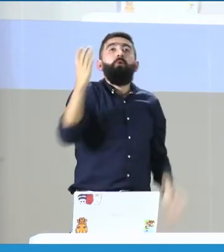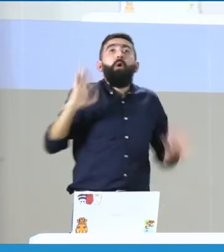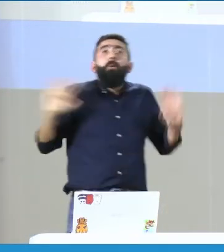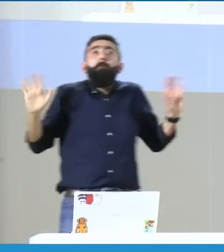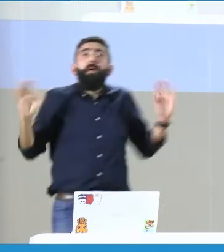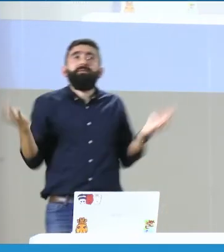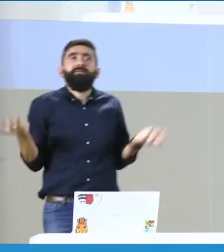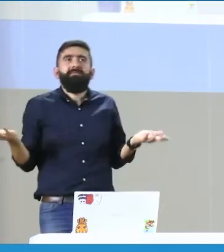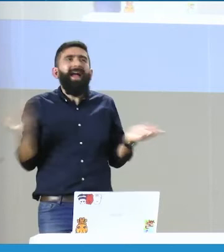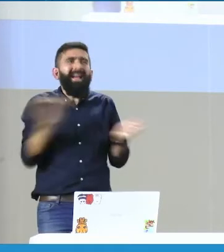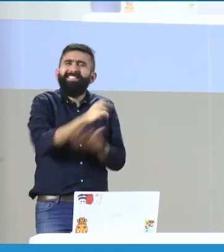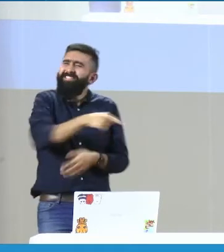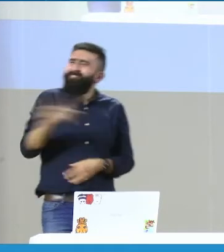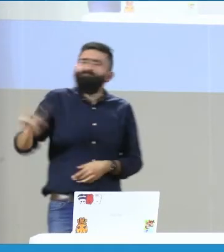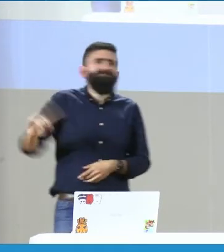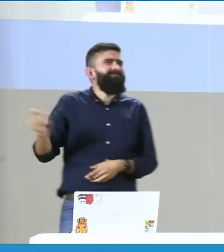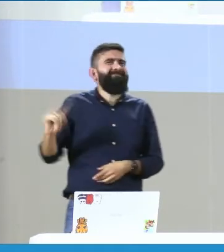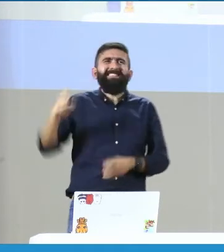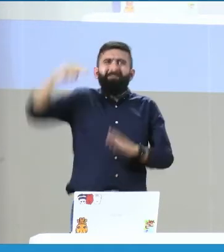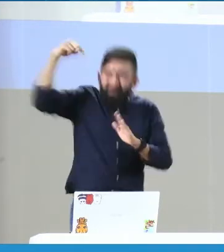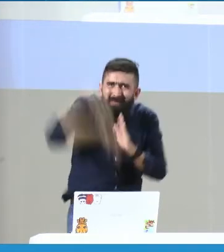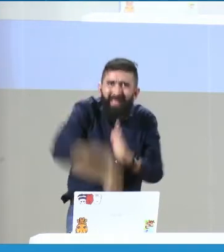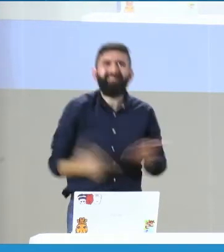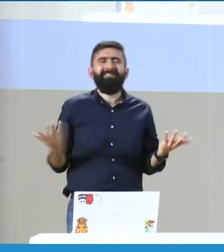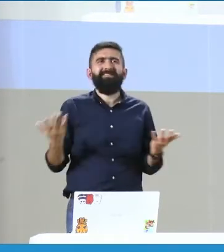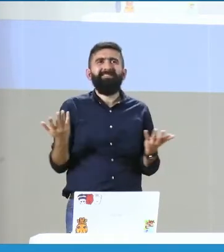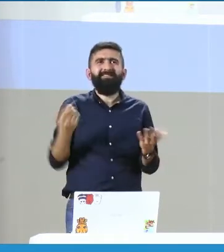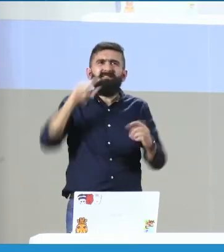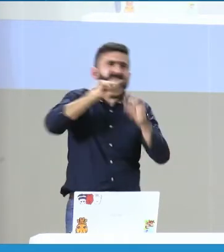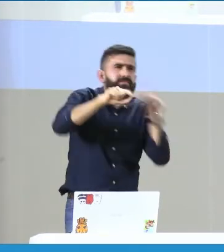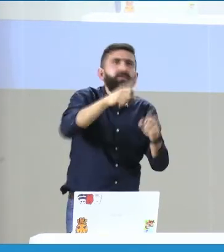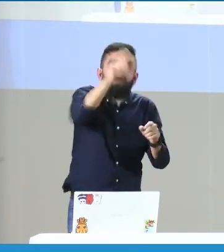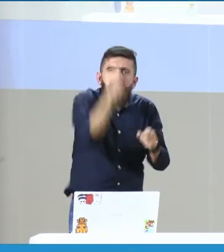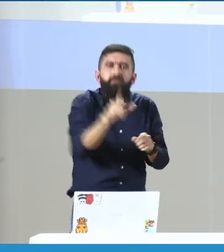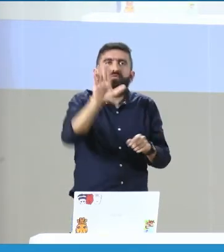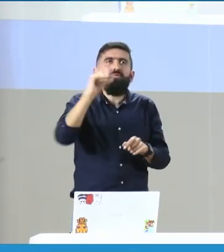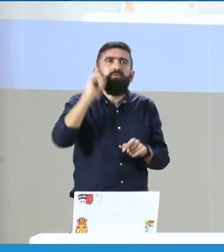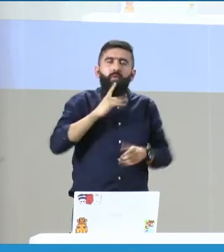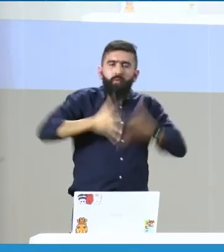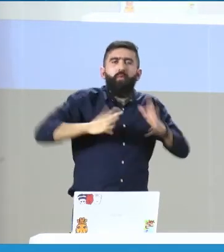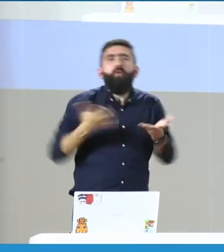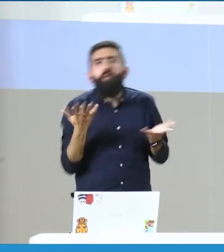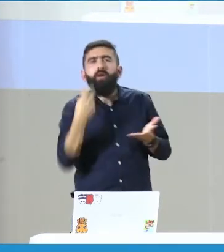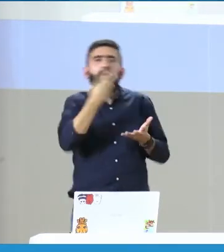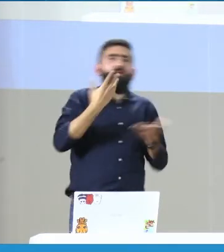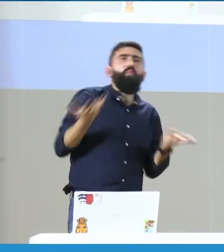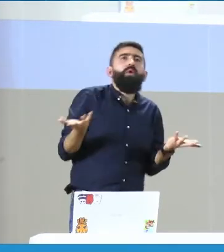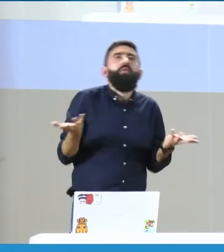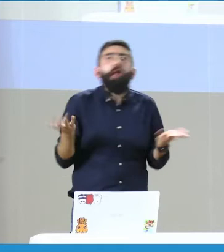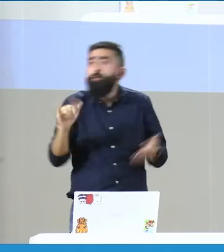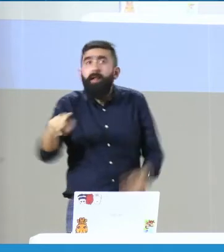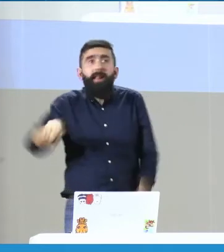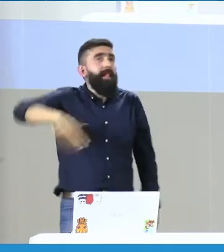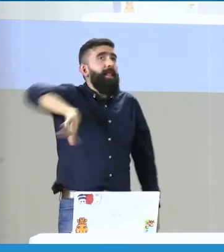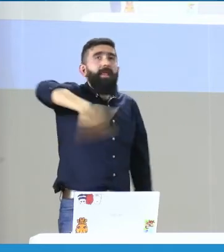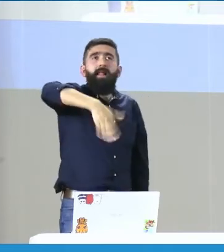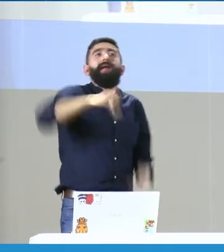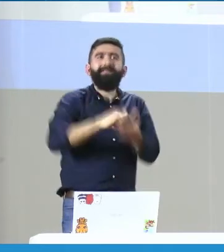se hacía de manera muy superficial, simplemente números, usted escucha sí, no, ya, hasta ahí. Pero no era como unas